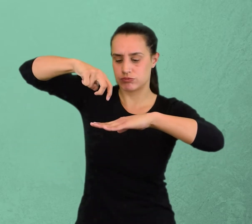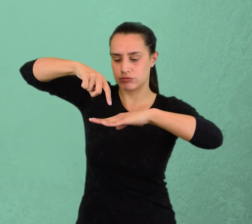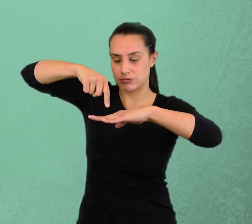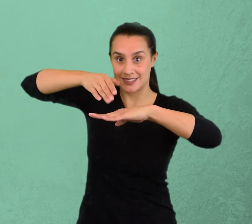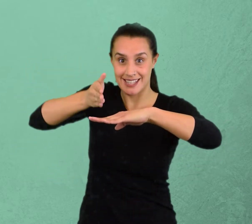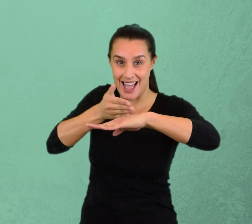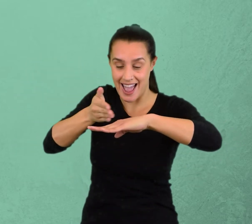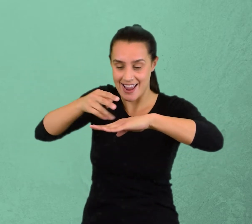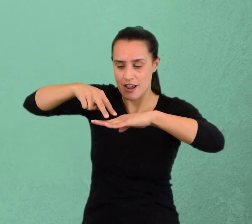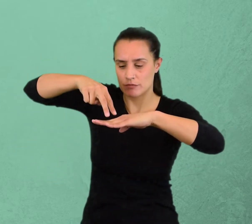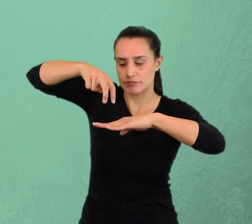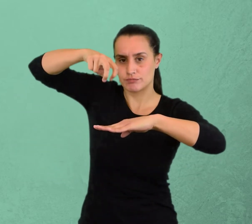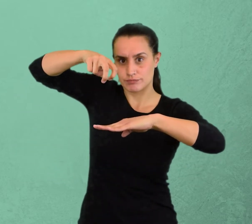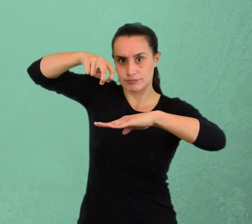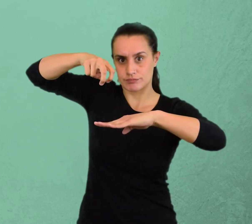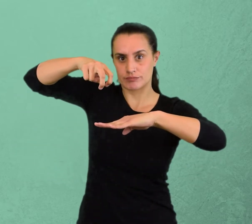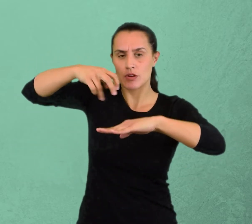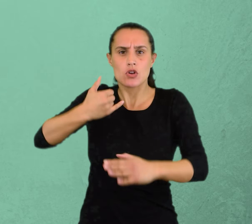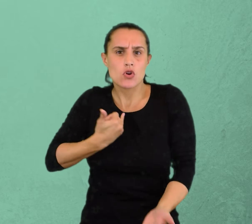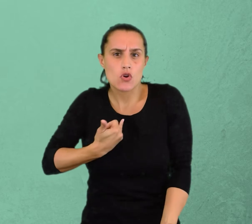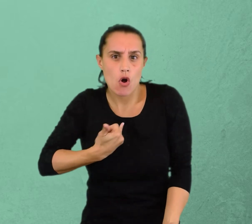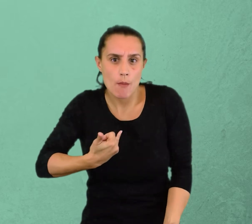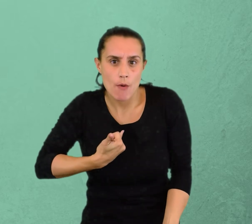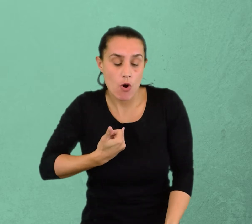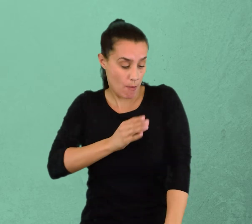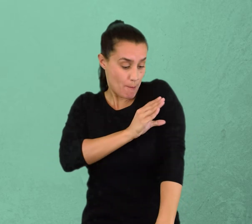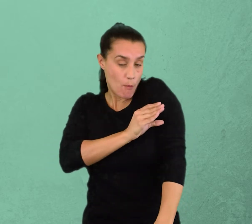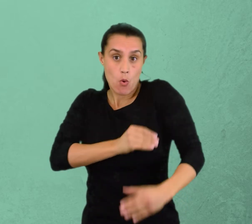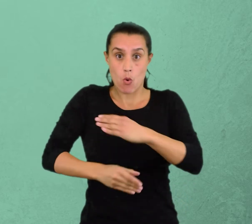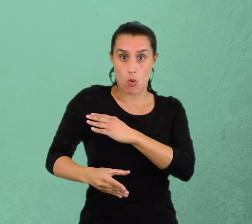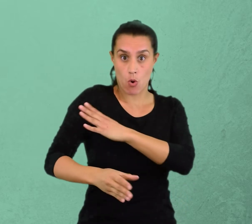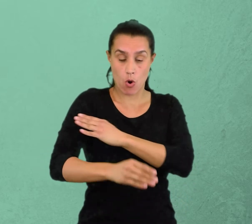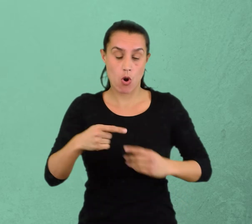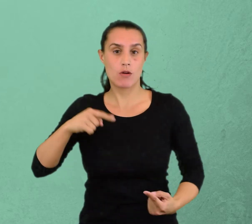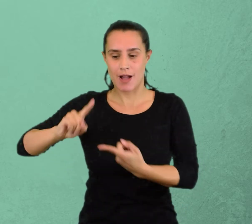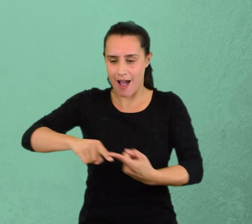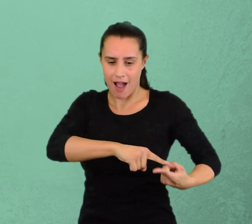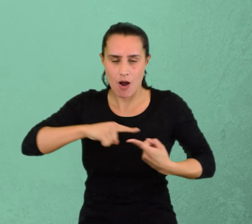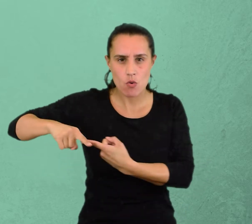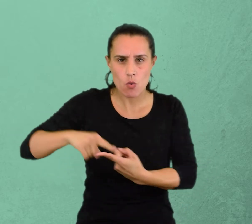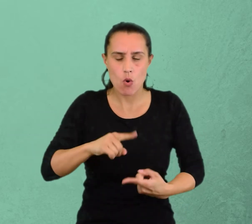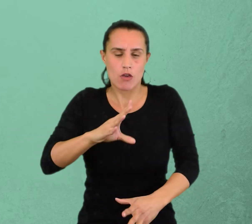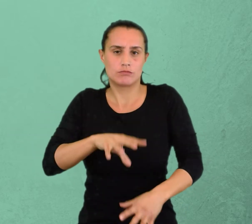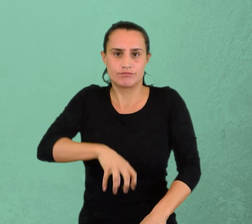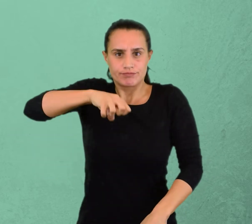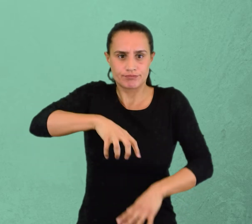rápida y enérgica de ciertos músculos mientras otros aseguran el equilibrio. Habilidad motora